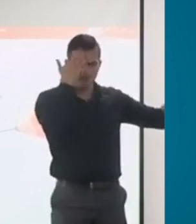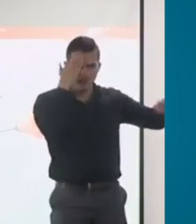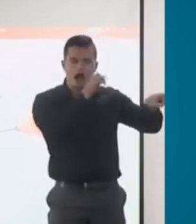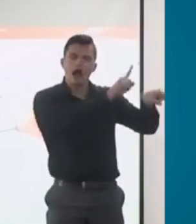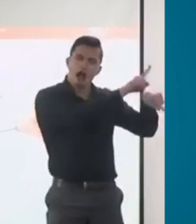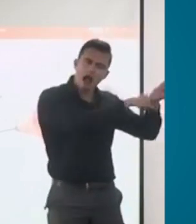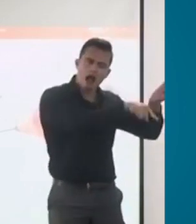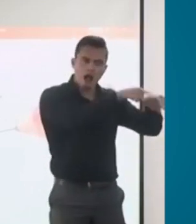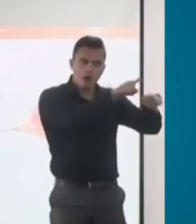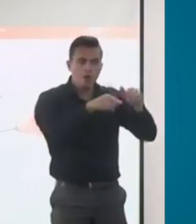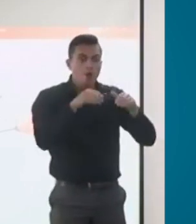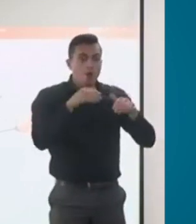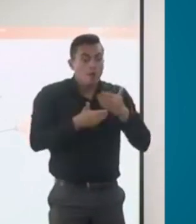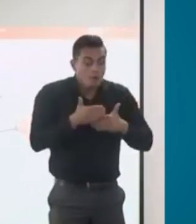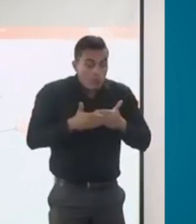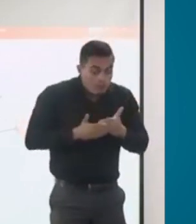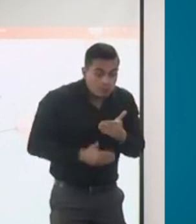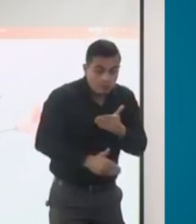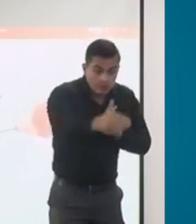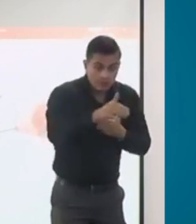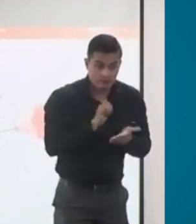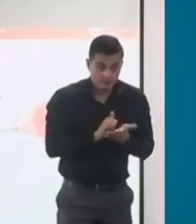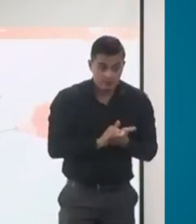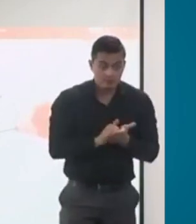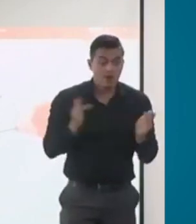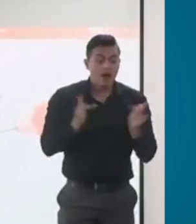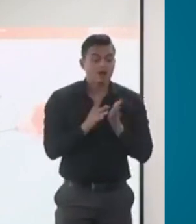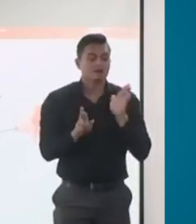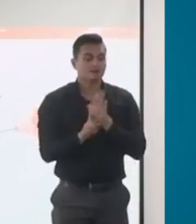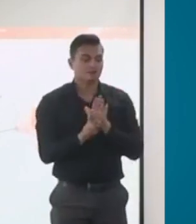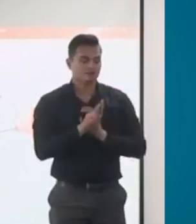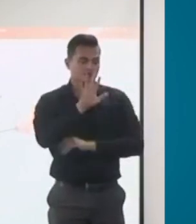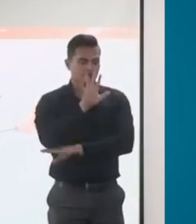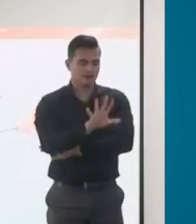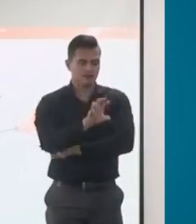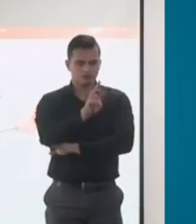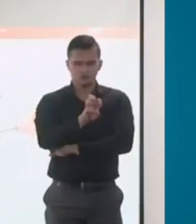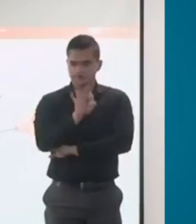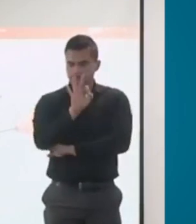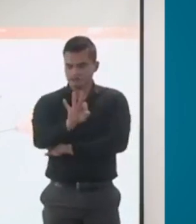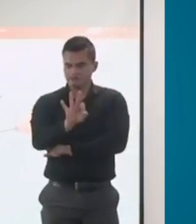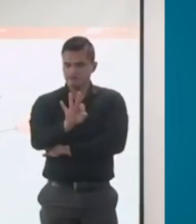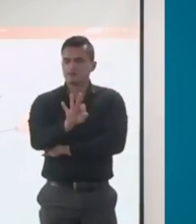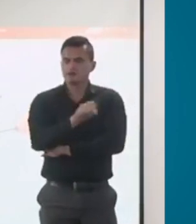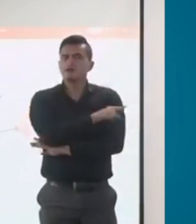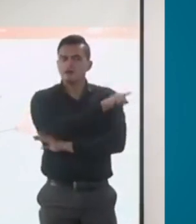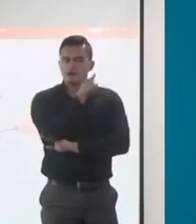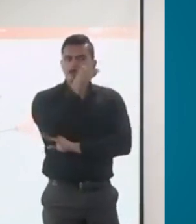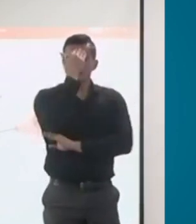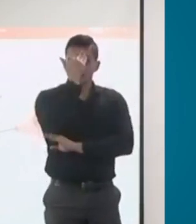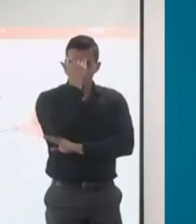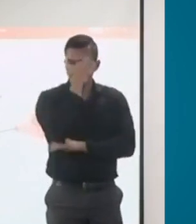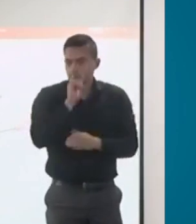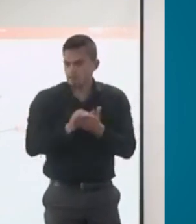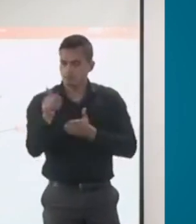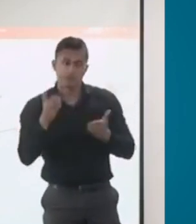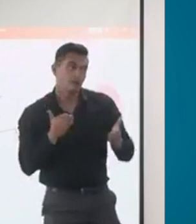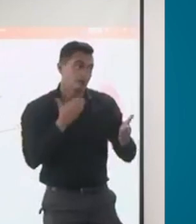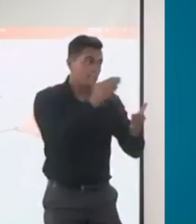profesional que esté aplicando la resolución 583 van a darse cuenta que ya no se van a encontrar ustedes con esa barrera.